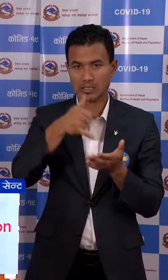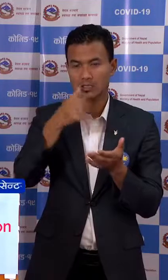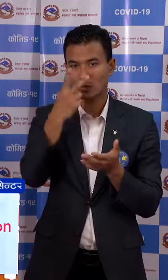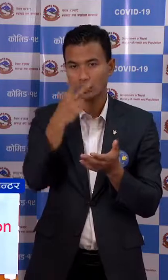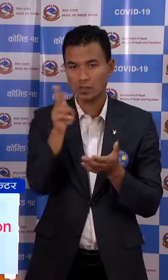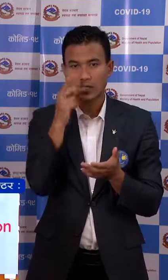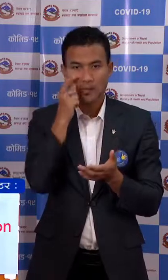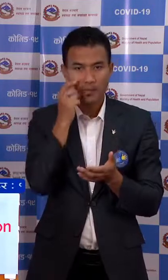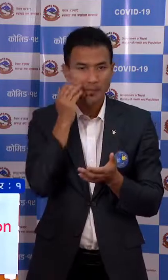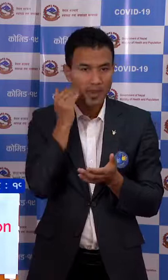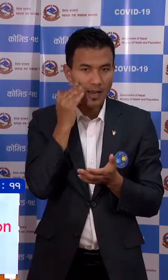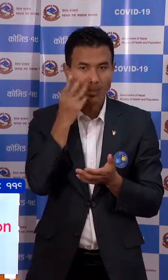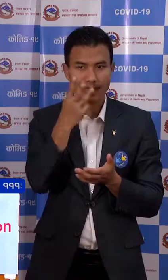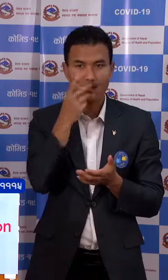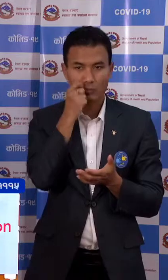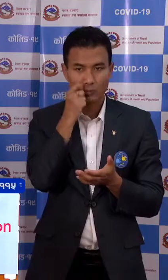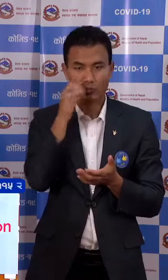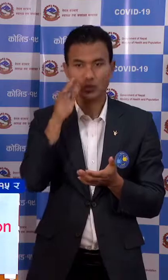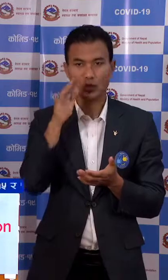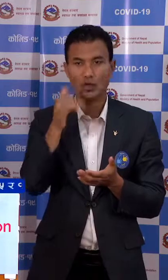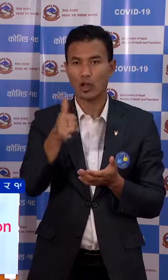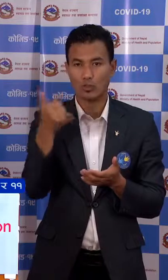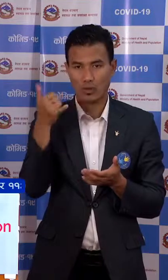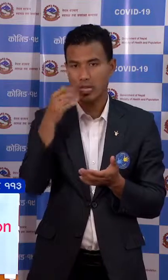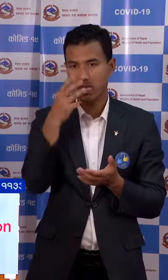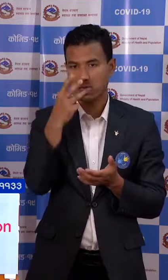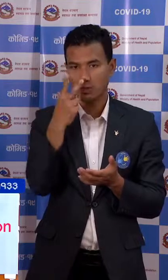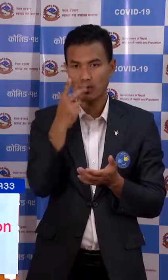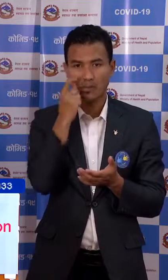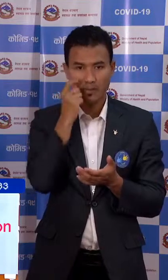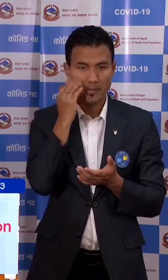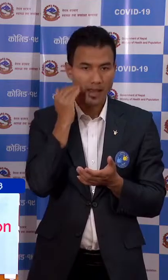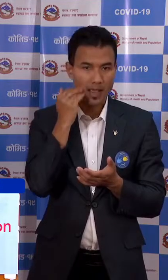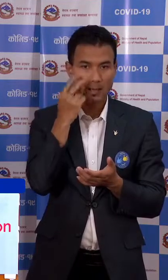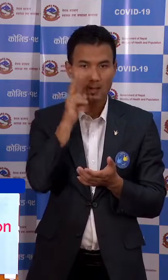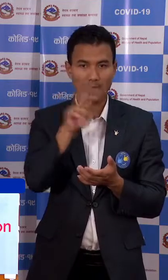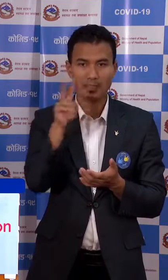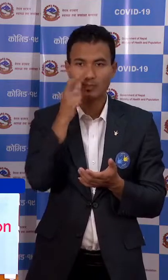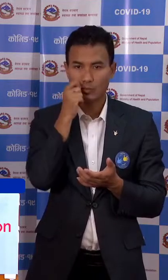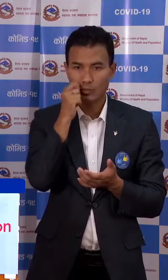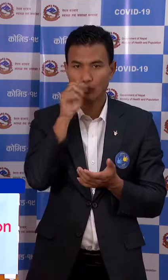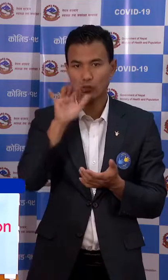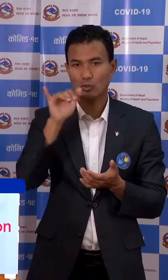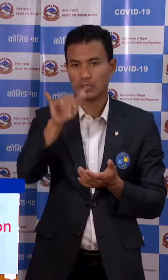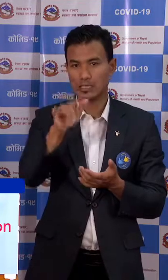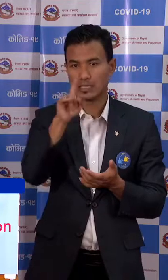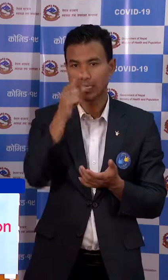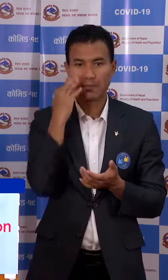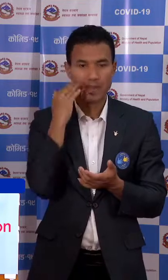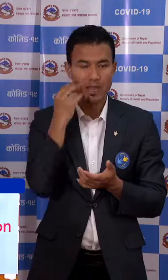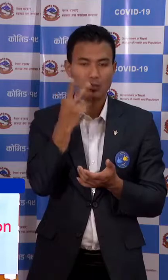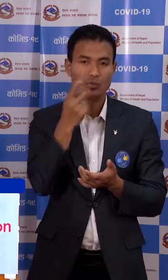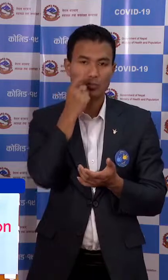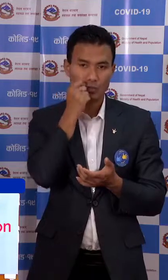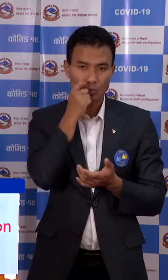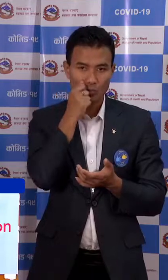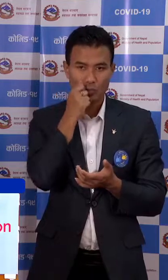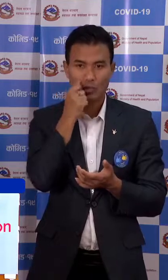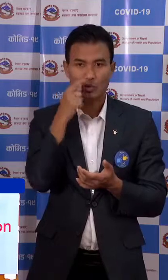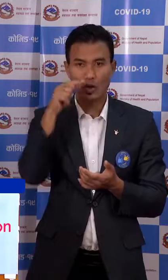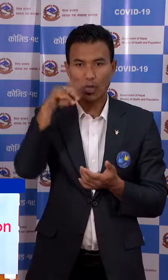3 पूरूष डडेल दुरा का 2 महिलार 22 पूरूष डोटी का 1 महिलार 2 पूरूष